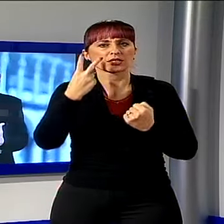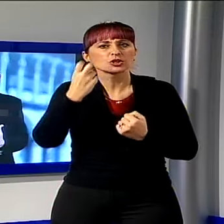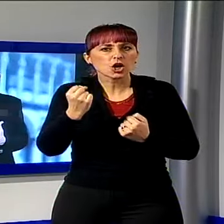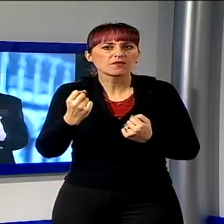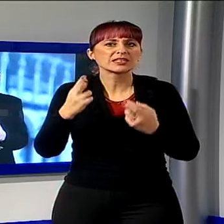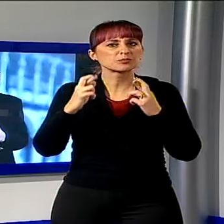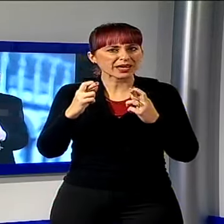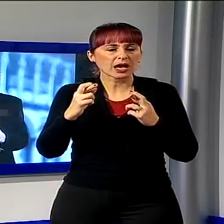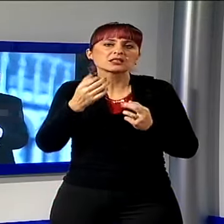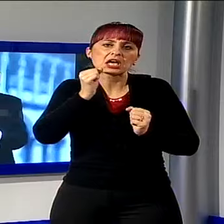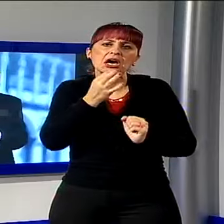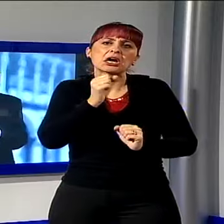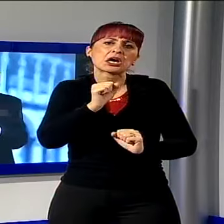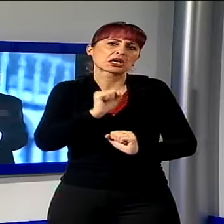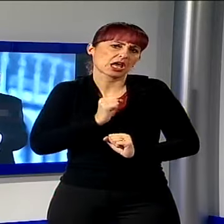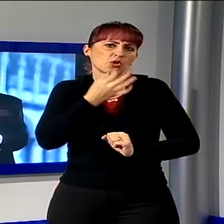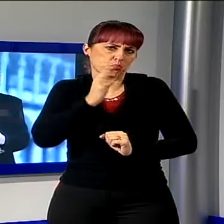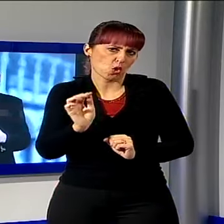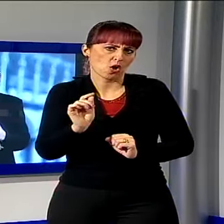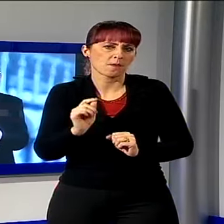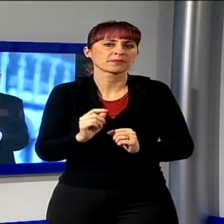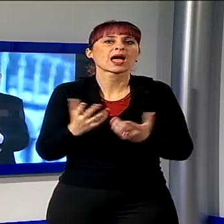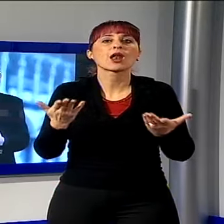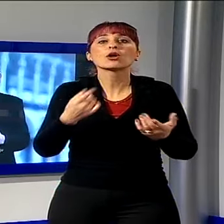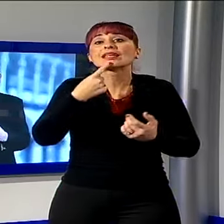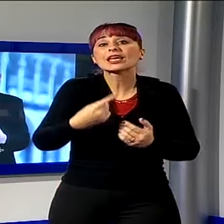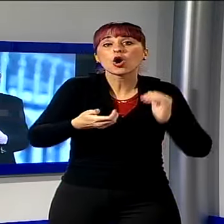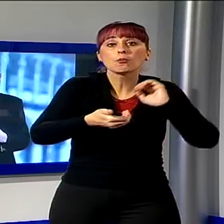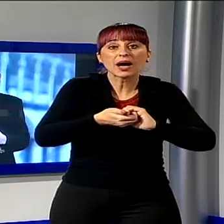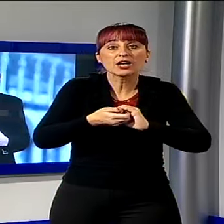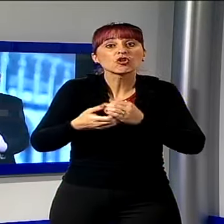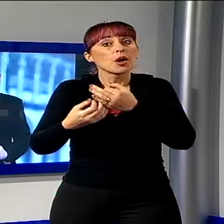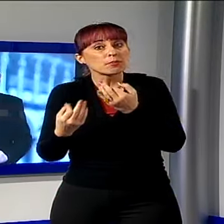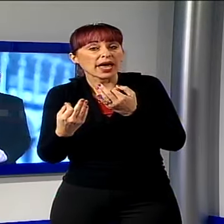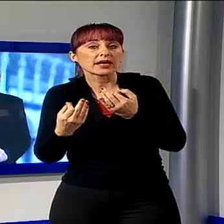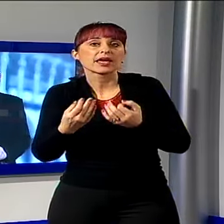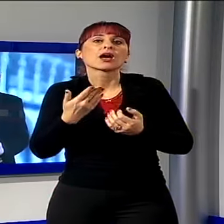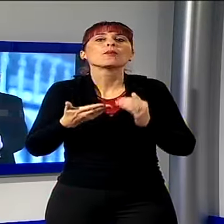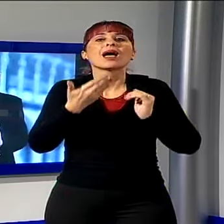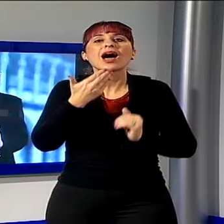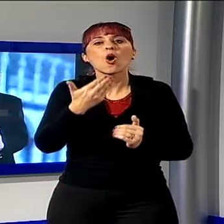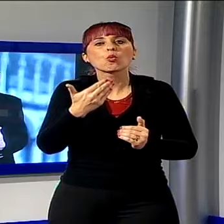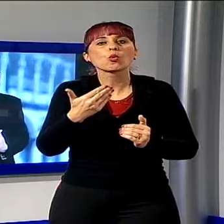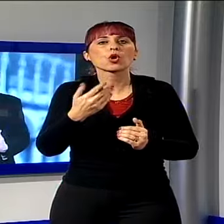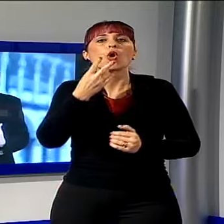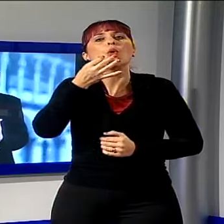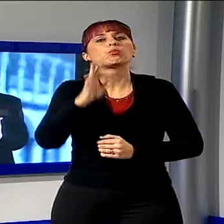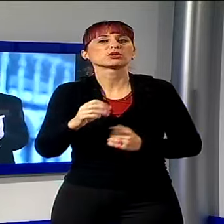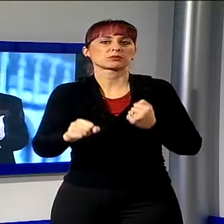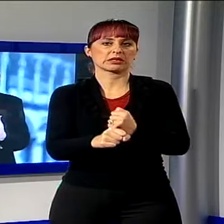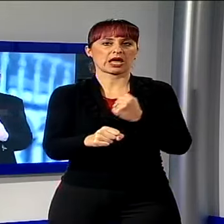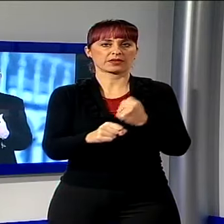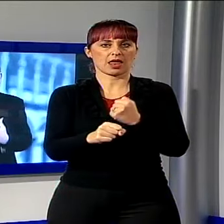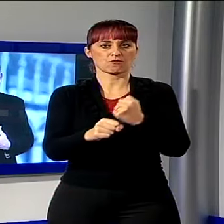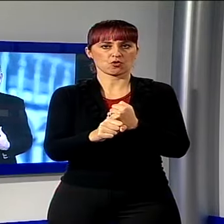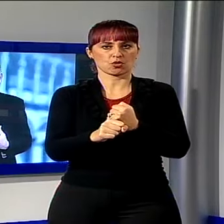Allora dicendovi pace e bene, auguro davvero a tutti tanta possibilità di lavoro, perché questo dà dignità